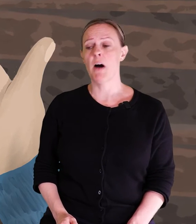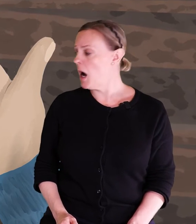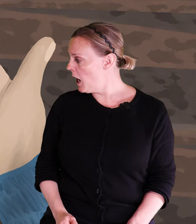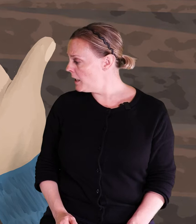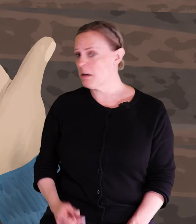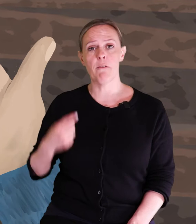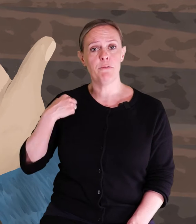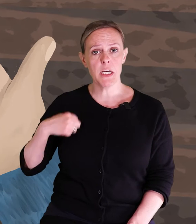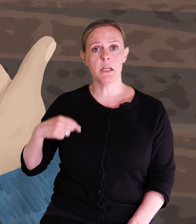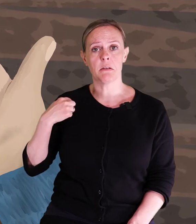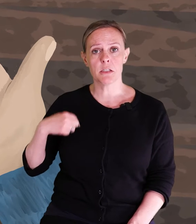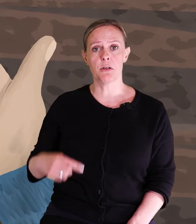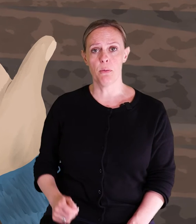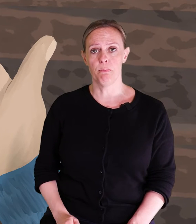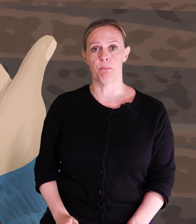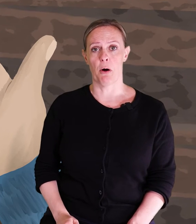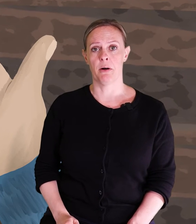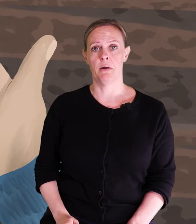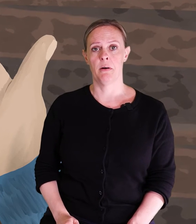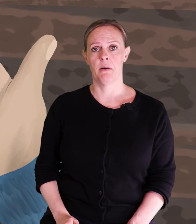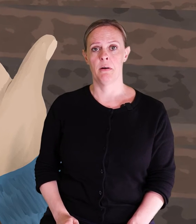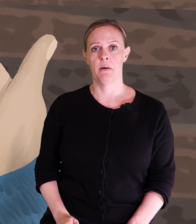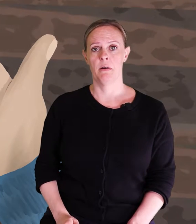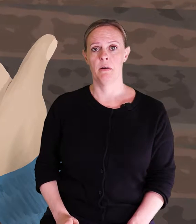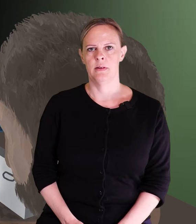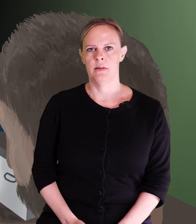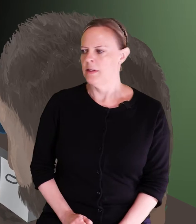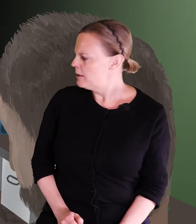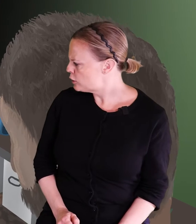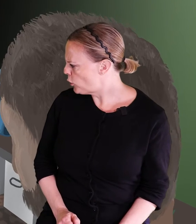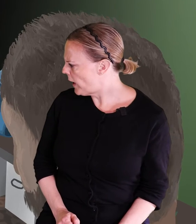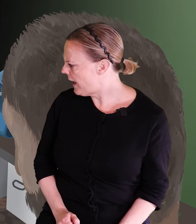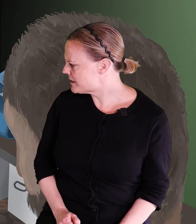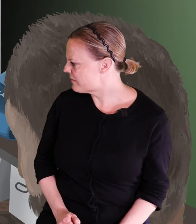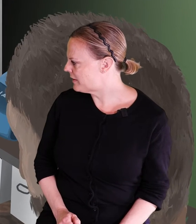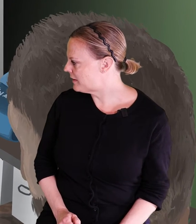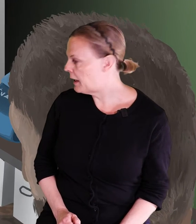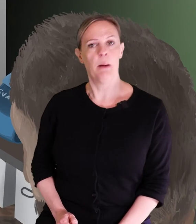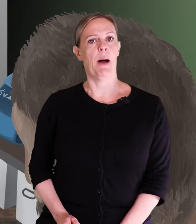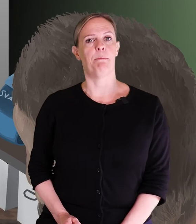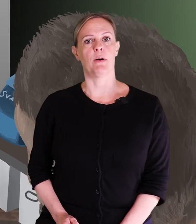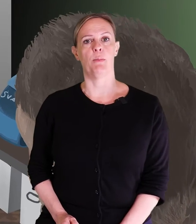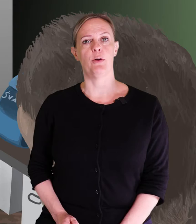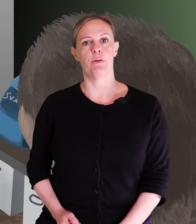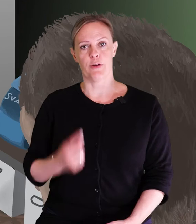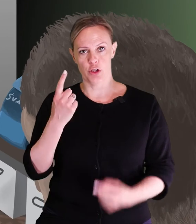vanliga vita strumpor. Står du här Svante? Pappa kommer ut från